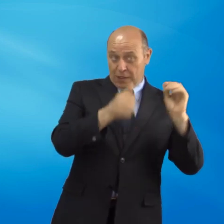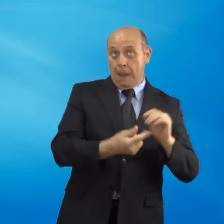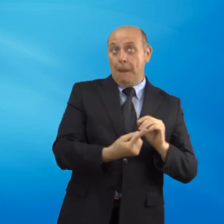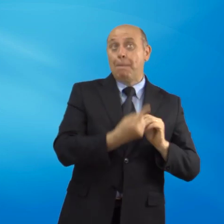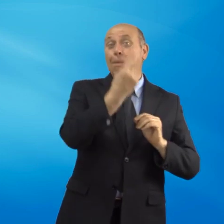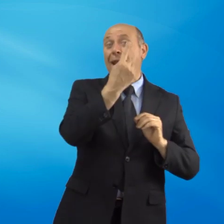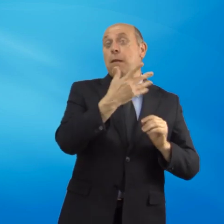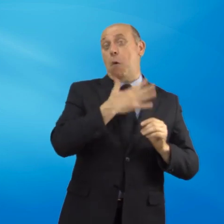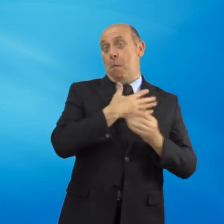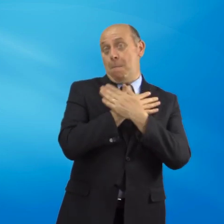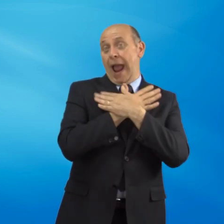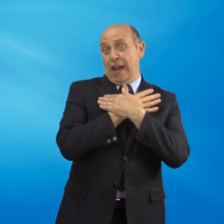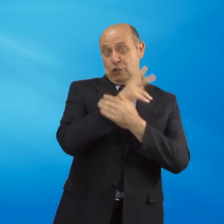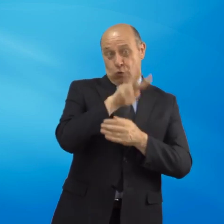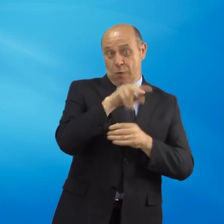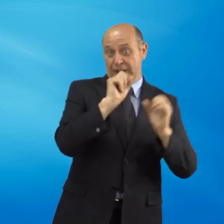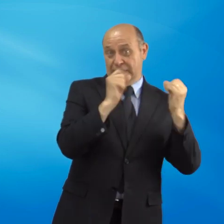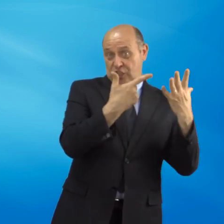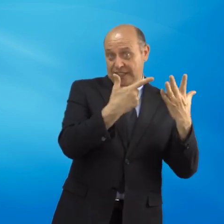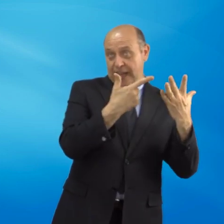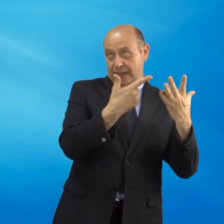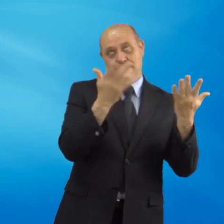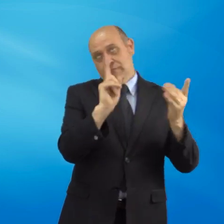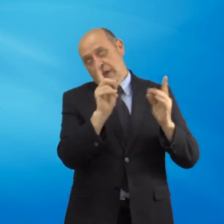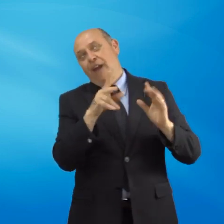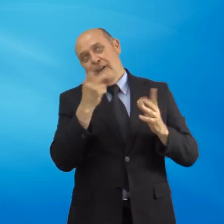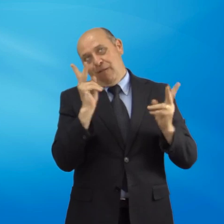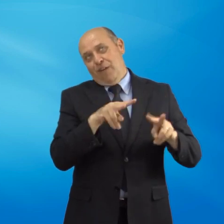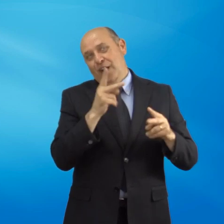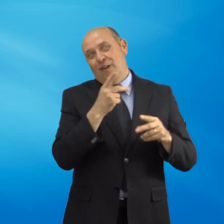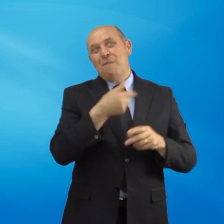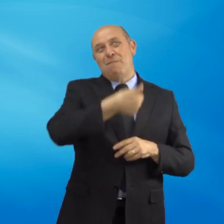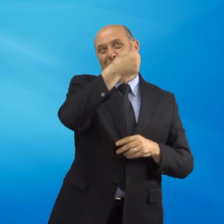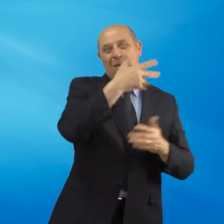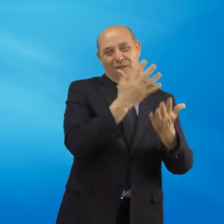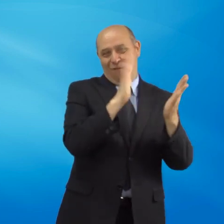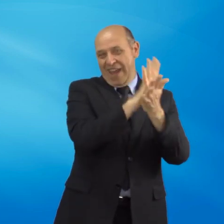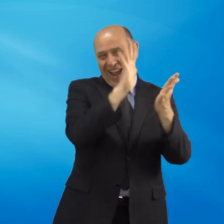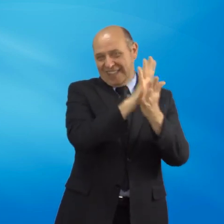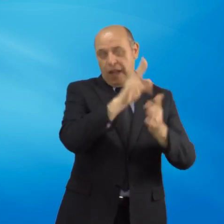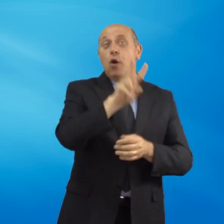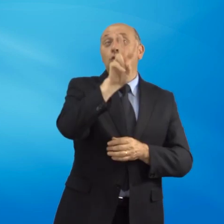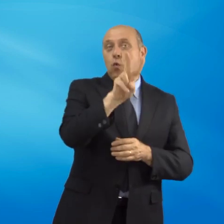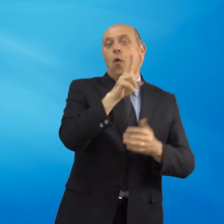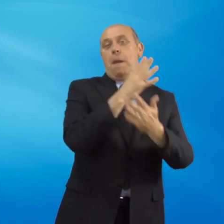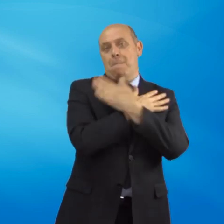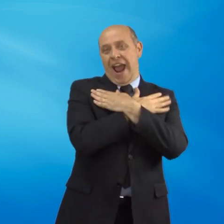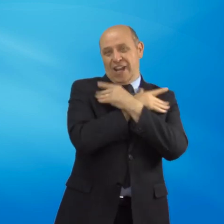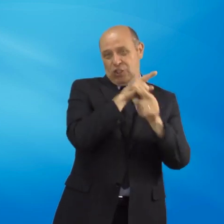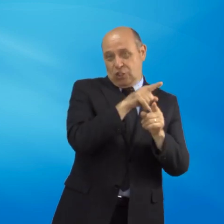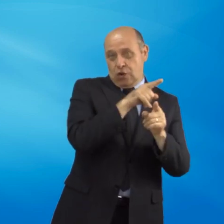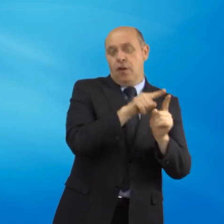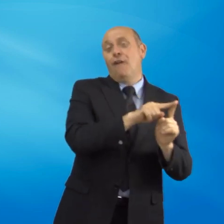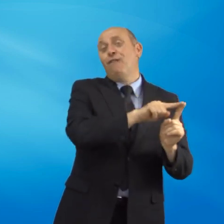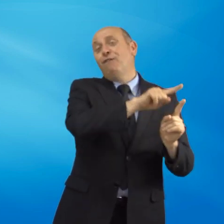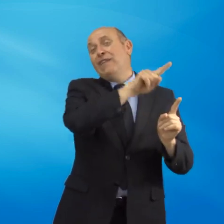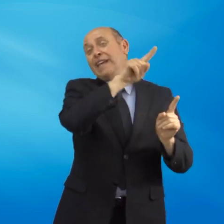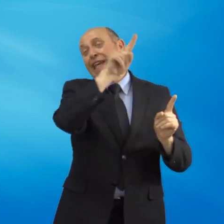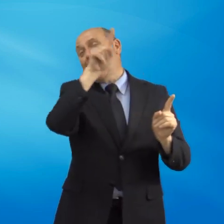2017, anzi dal 2 maggio perché il primo è festa, al 31 dicembre 2018